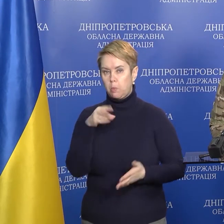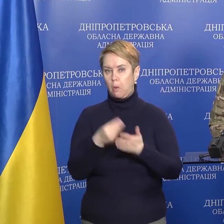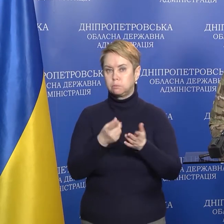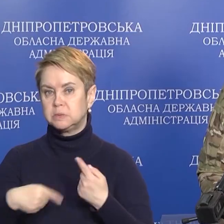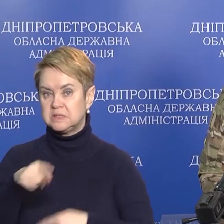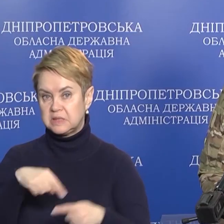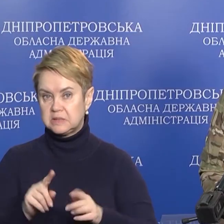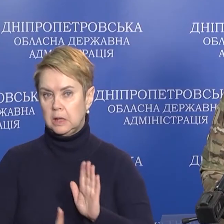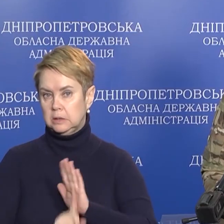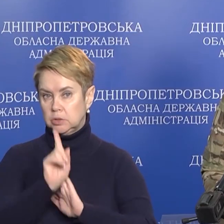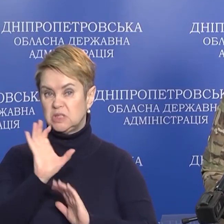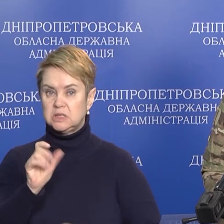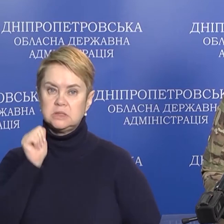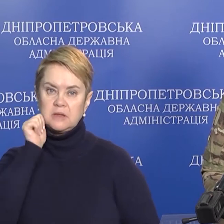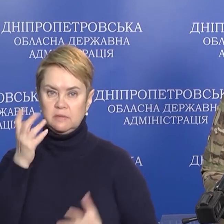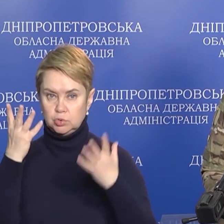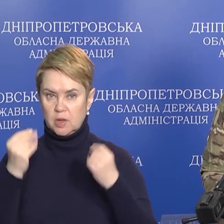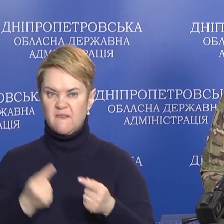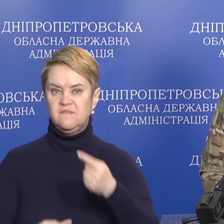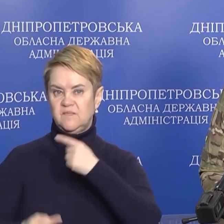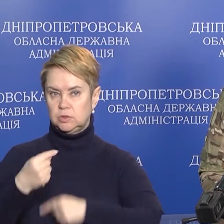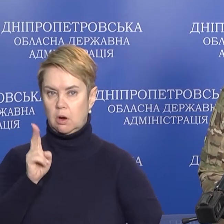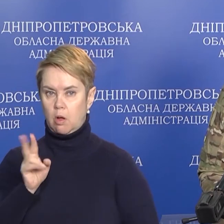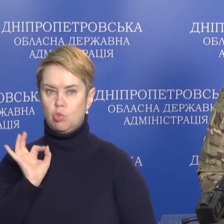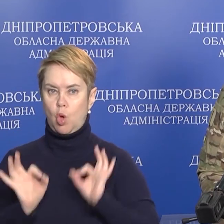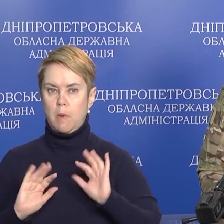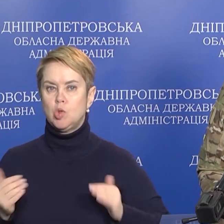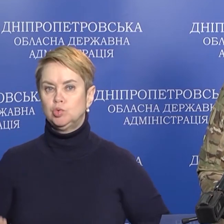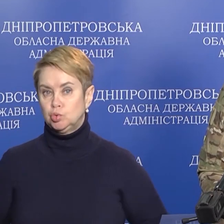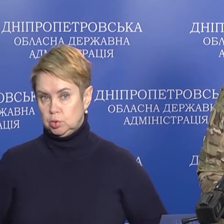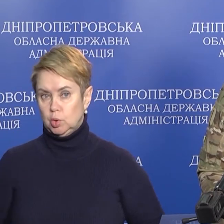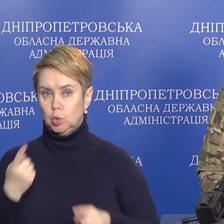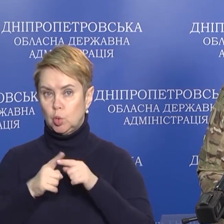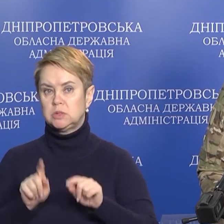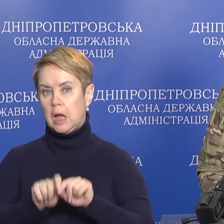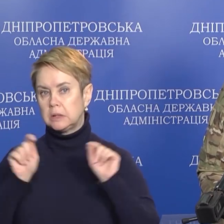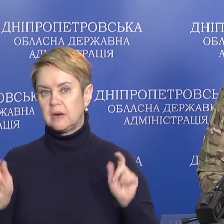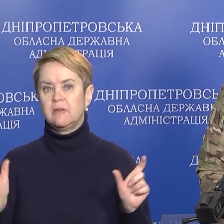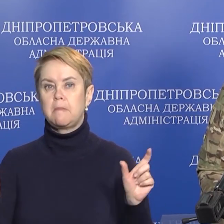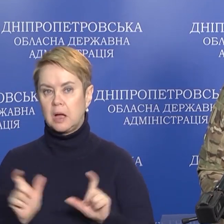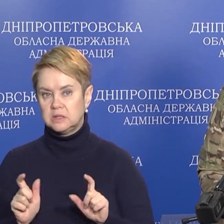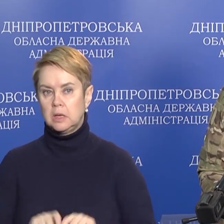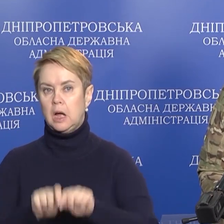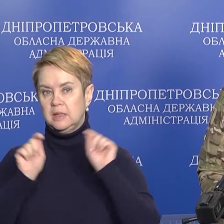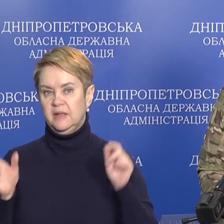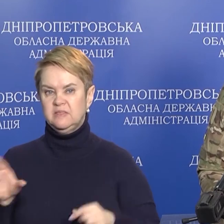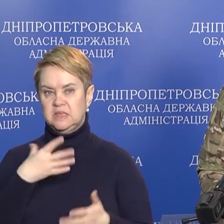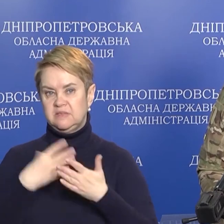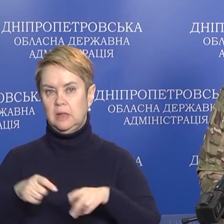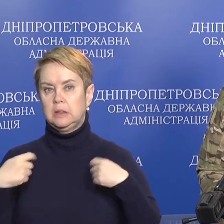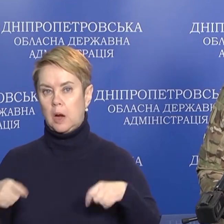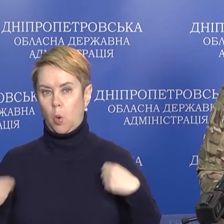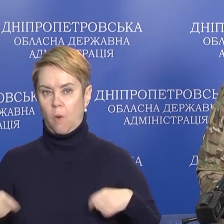бізнесу, починаючи з завтрашнього дня, звертатися до нормального життя. Тобто відкривати магазини, відкривати всі свої